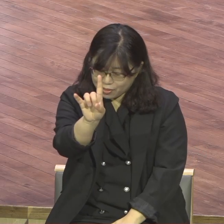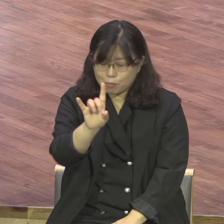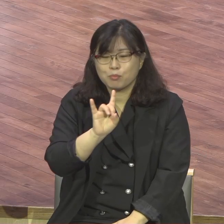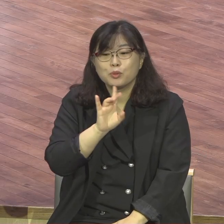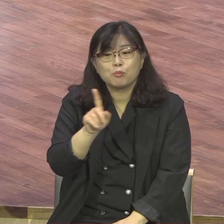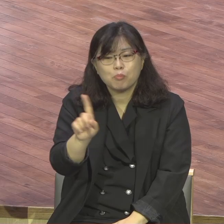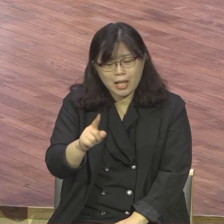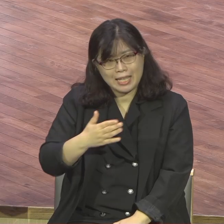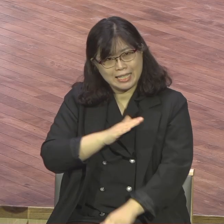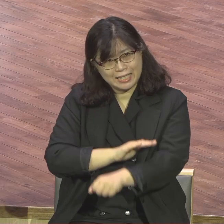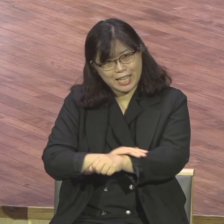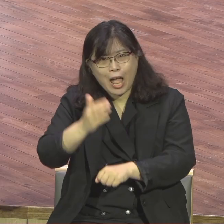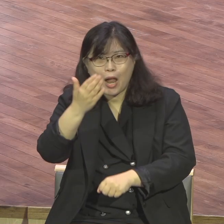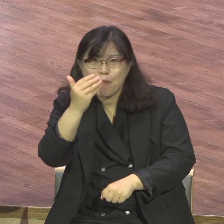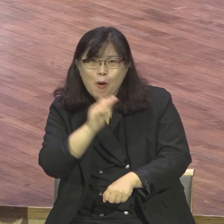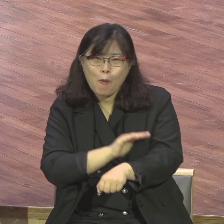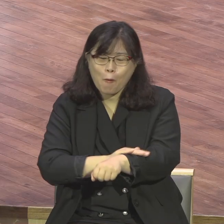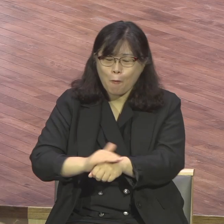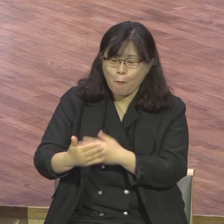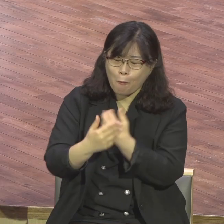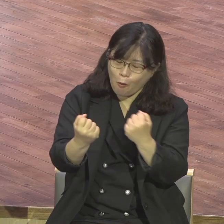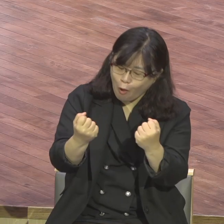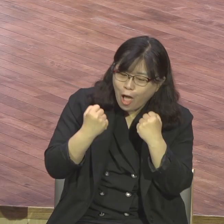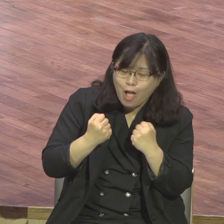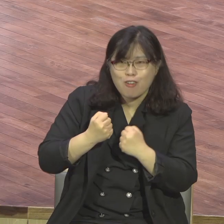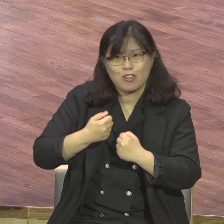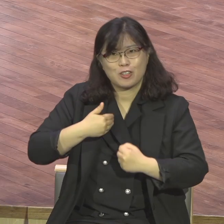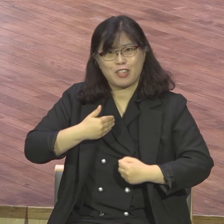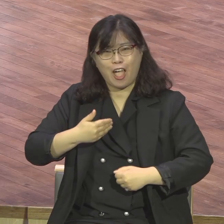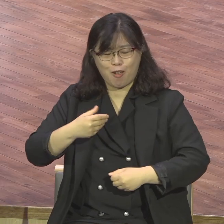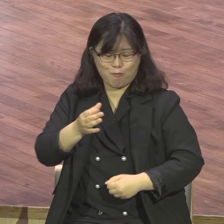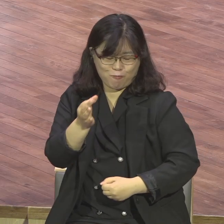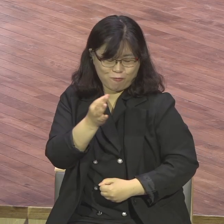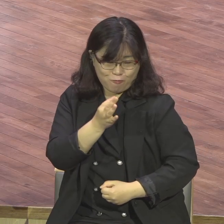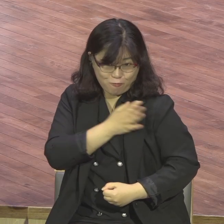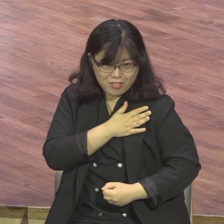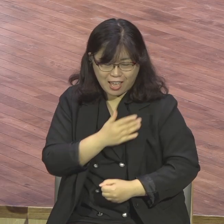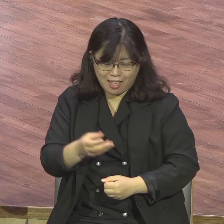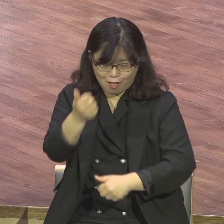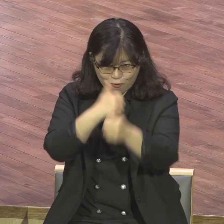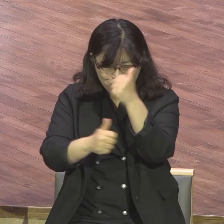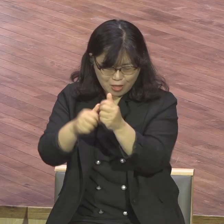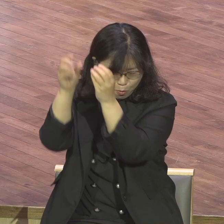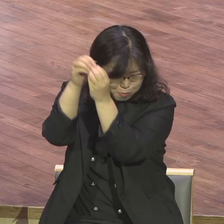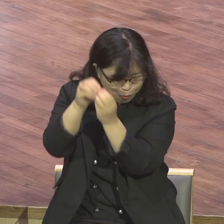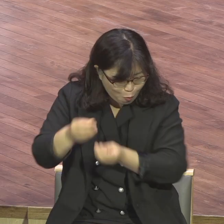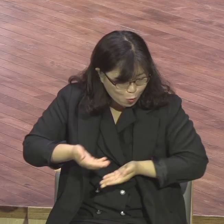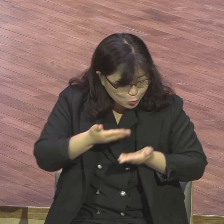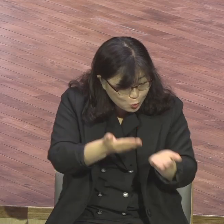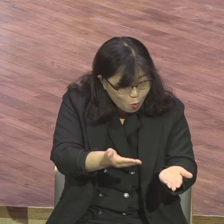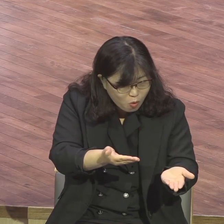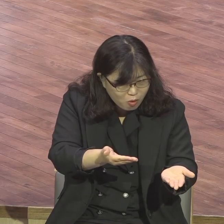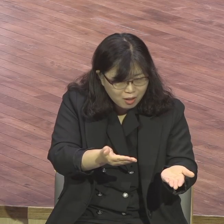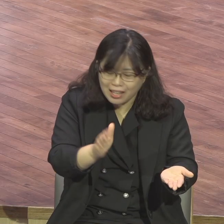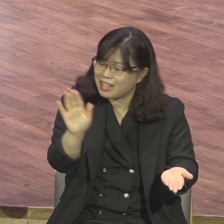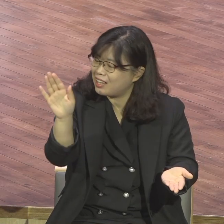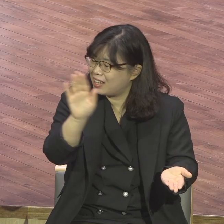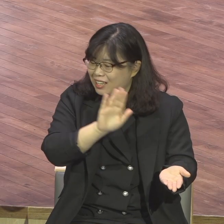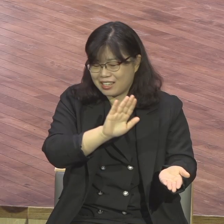건강하고 오래 살고 후손들까지 그거 다 종교인들 다 불신자들 다 그래 하는 겁니다 그런 것은 구하지도 마라